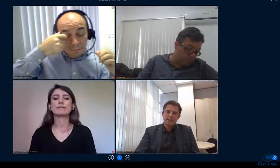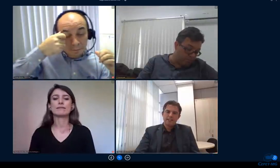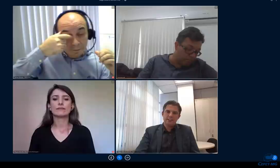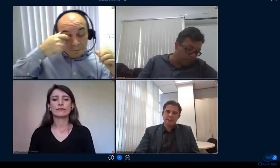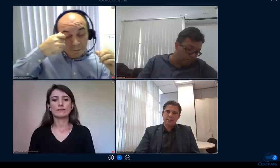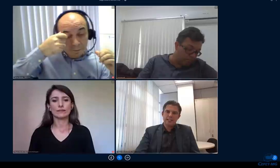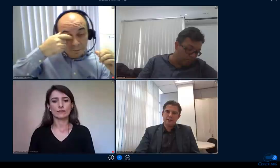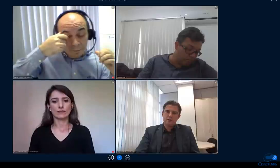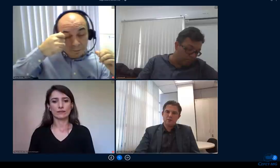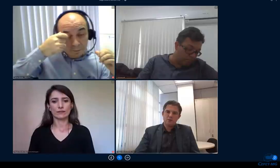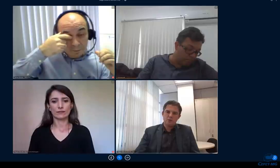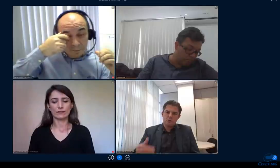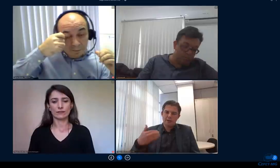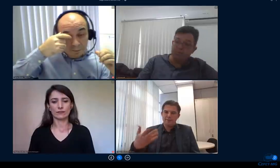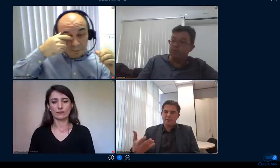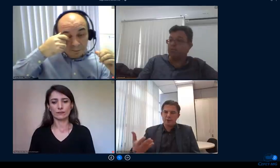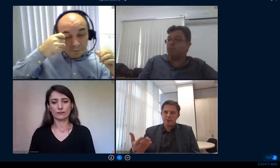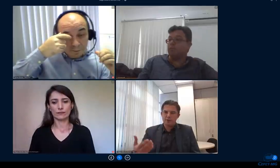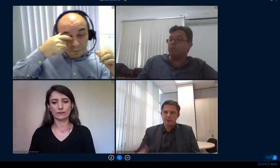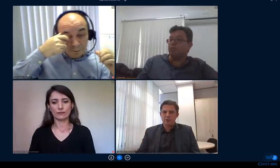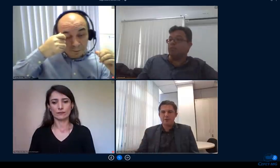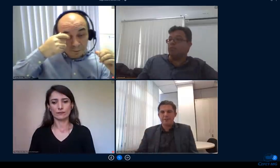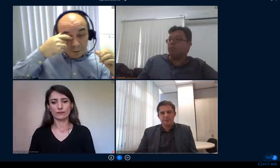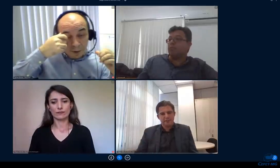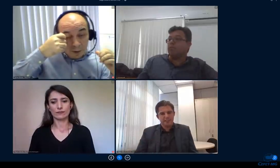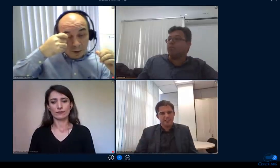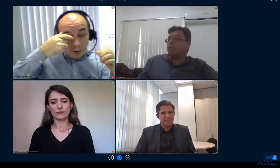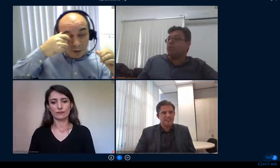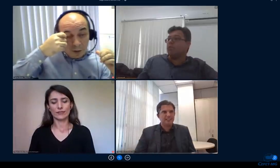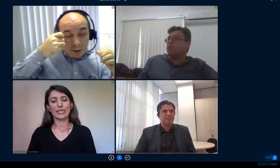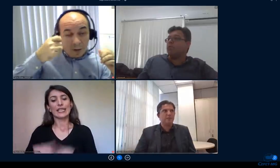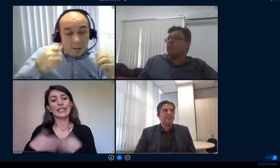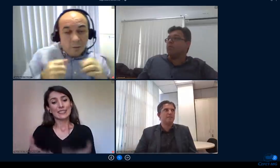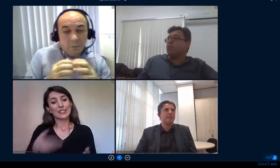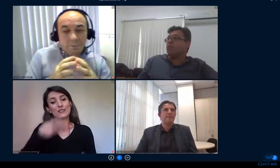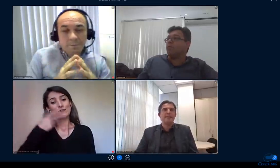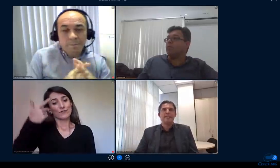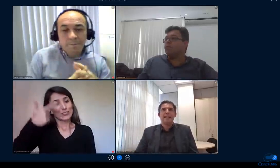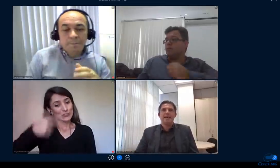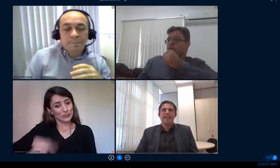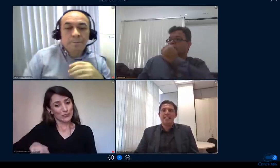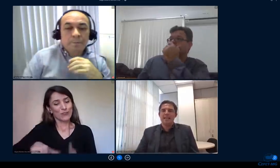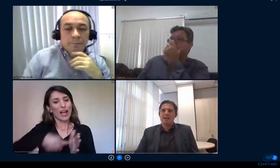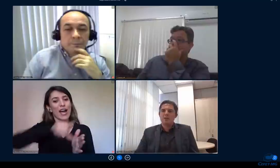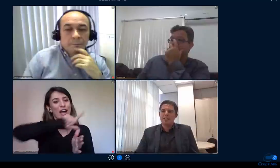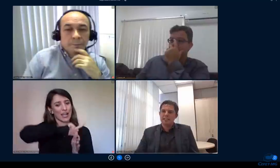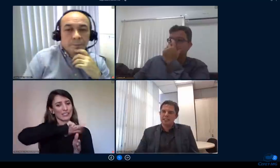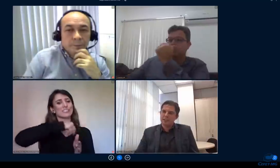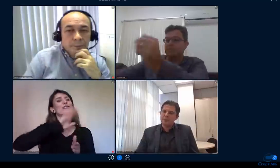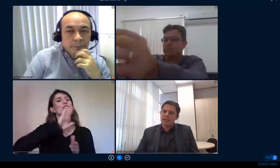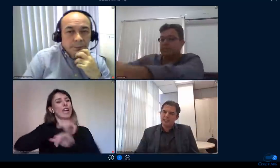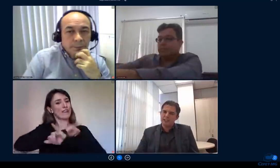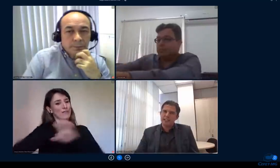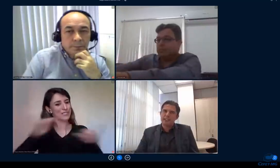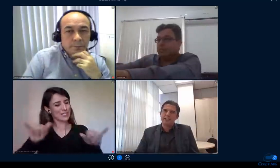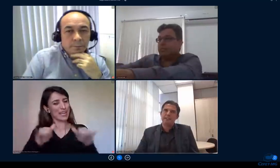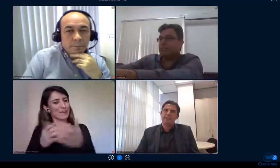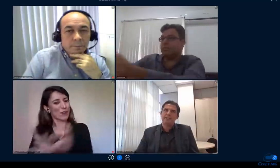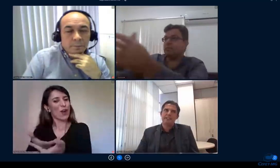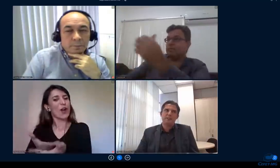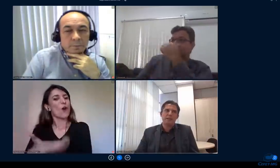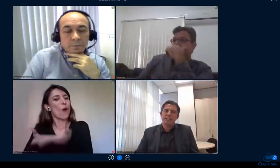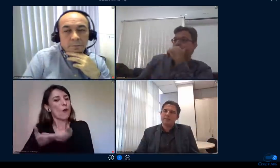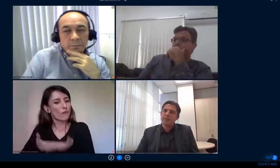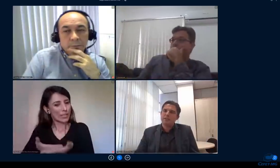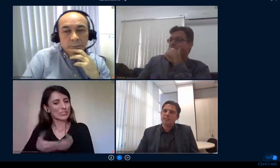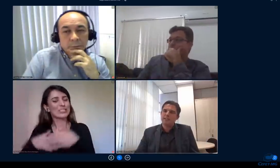fica desde já o reforço ao convite que eu fiz aqui antes da gente começar também ao que a gente cria uma rede de